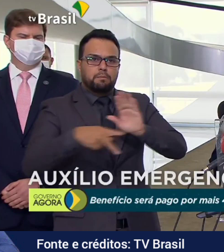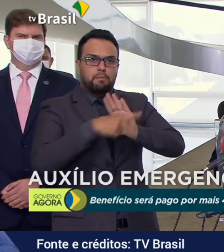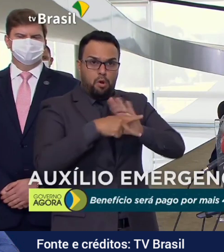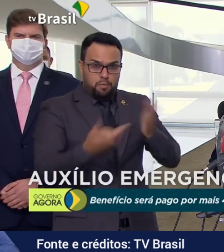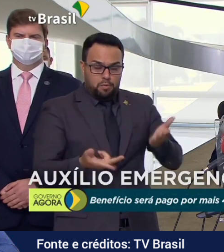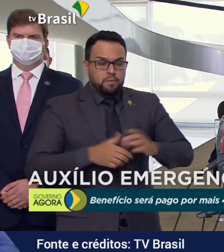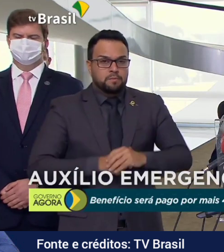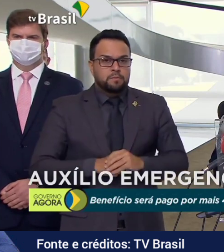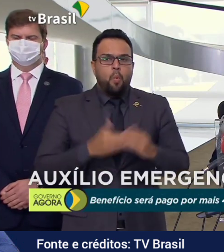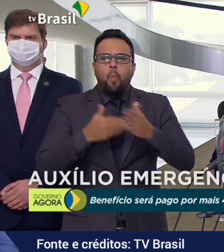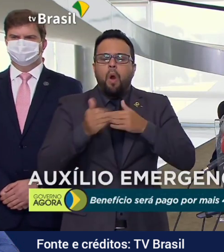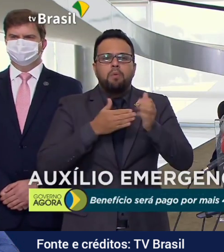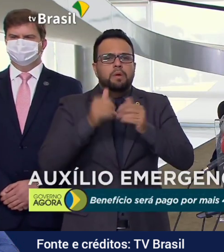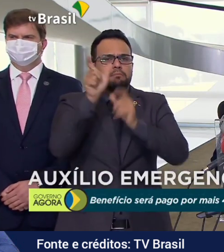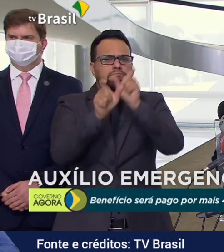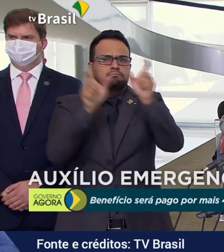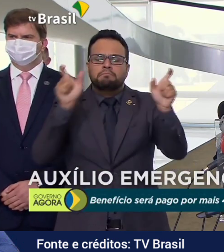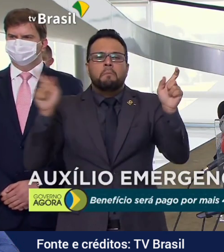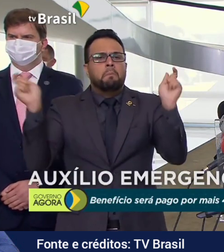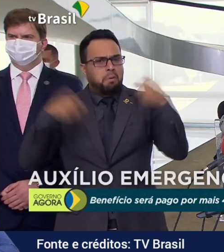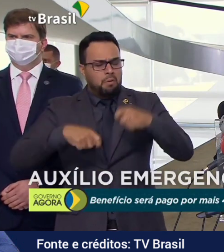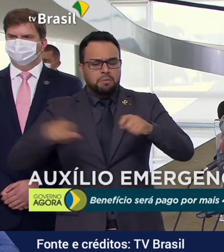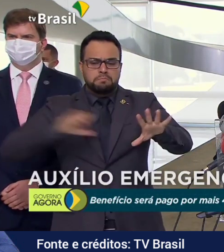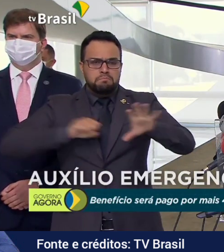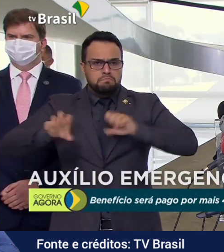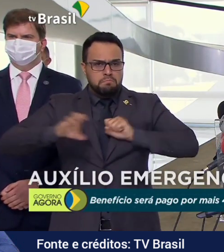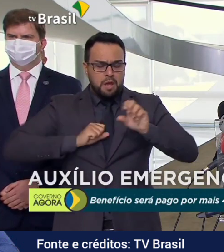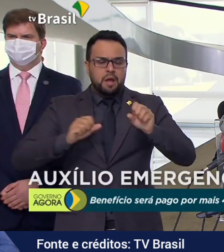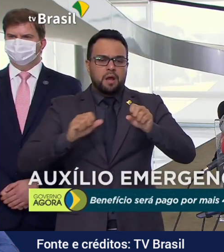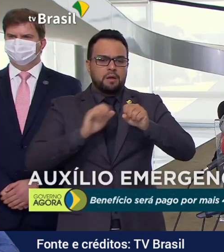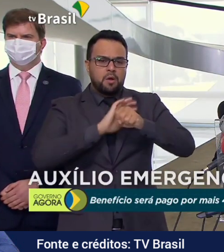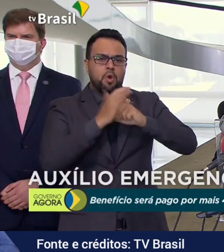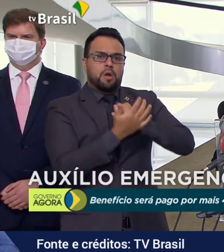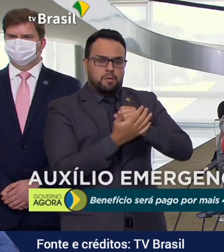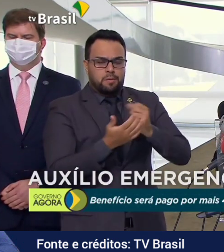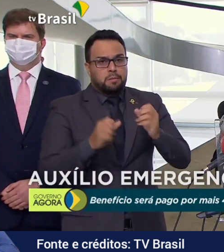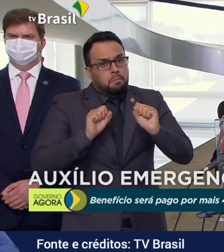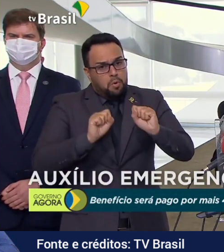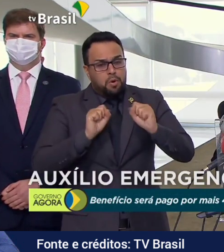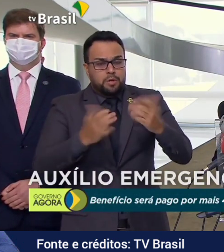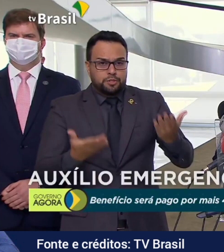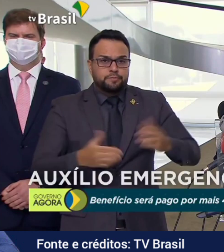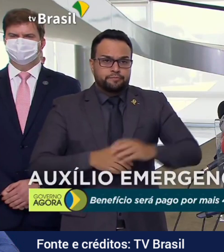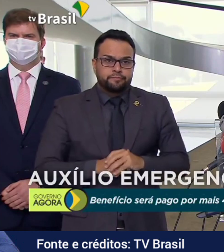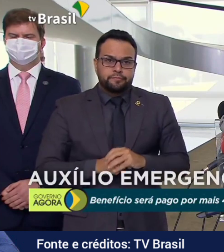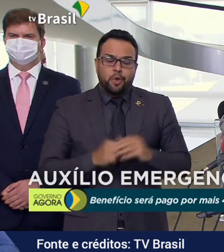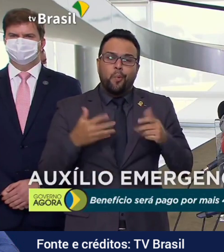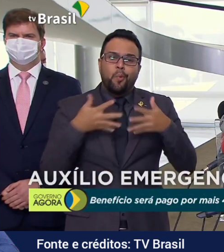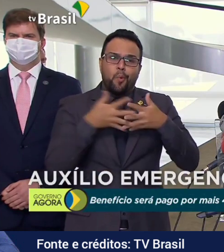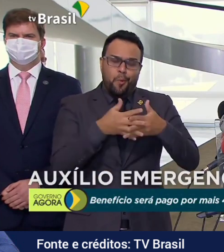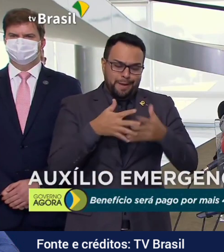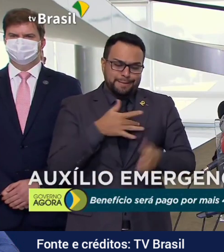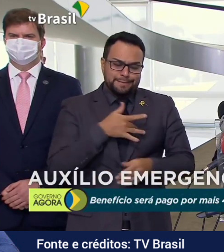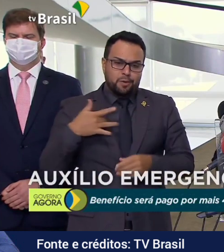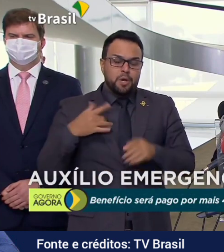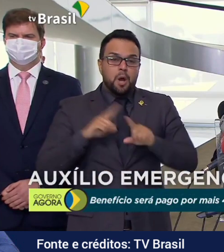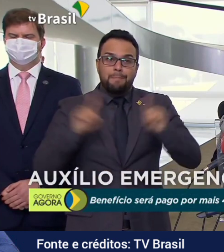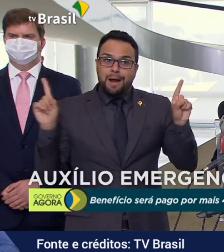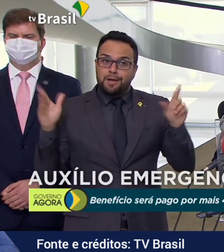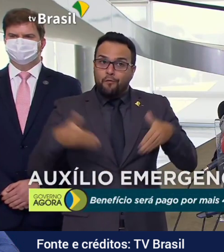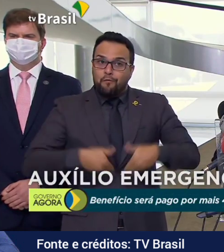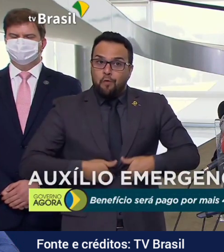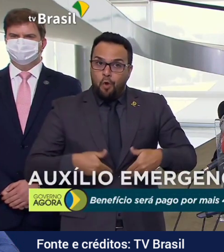Qualquer um pode encontrar o vírus, qualquer um pode ter sua situação de saúde complicada. Mas a